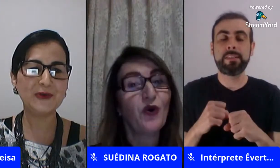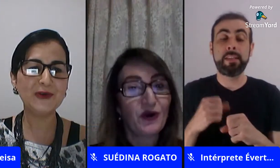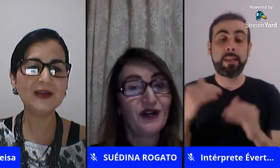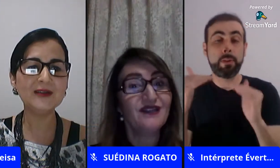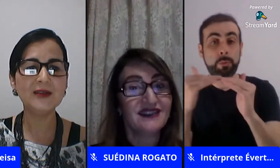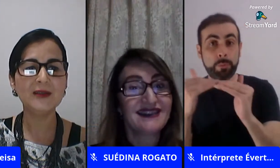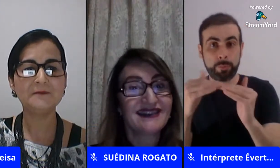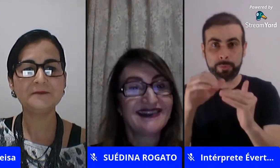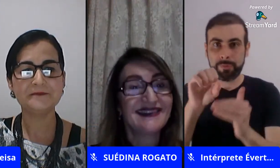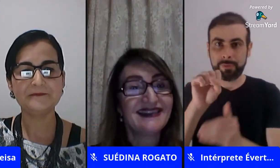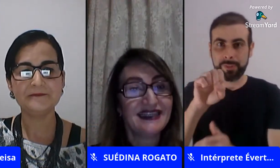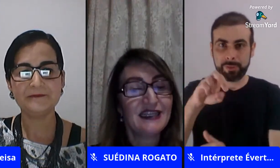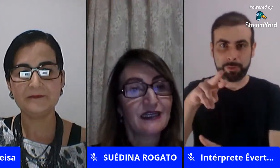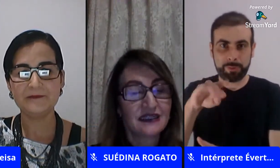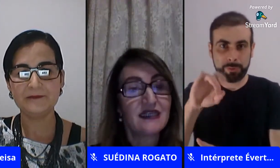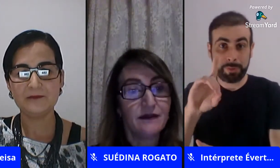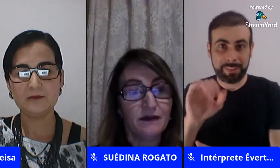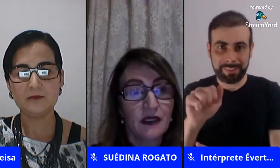como professora